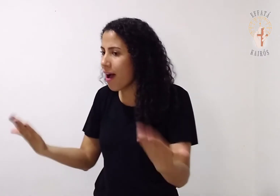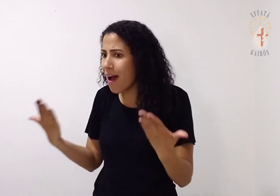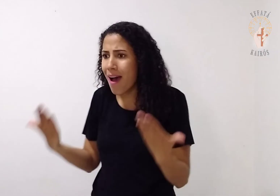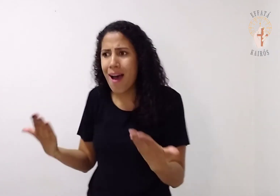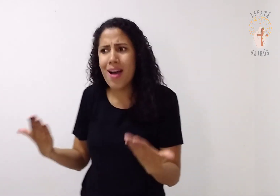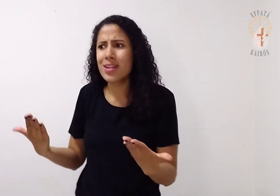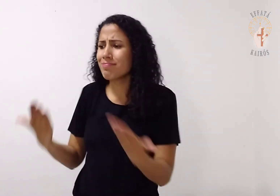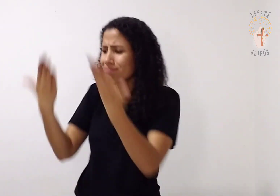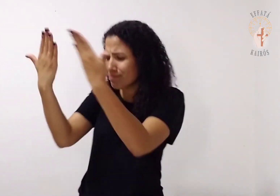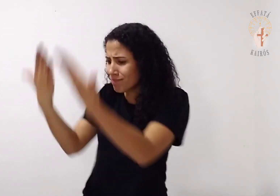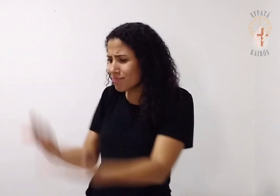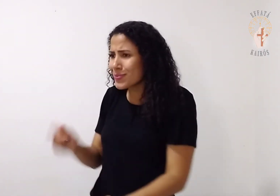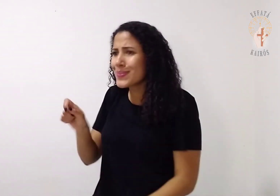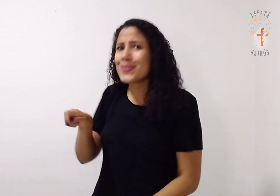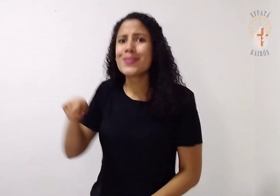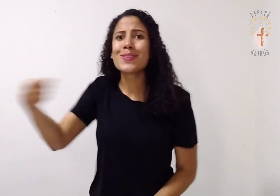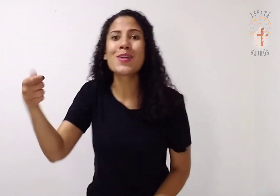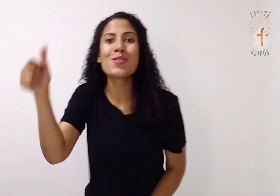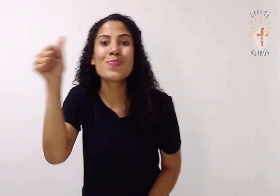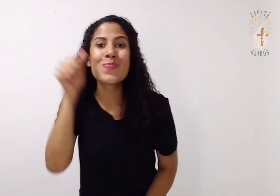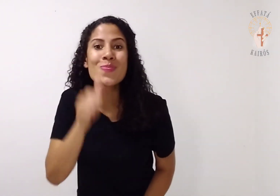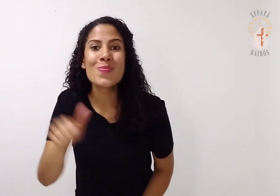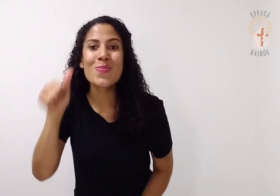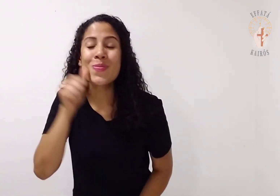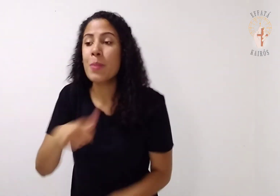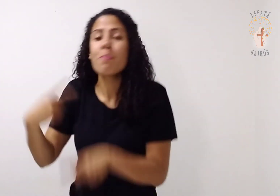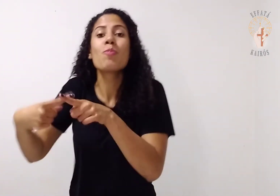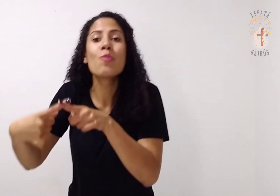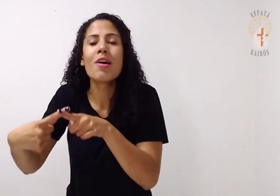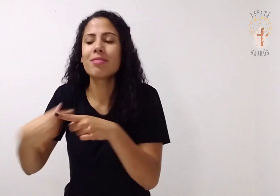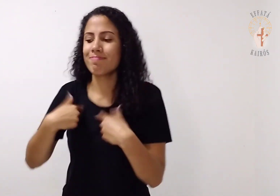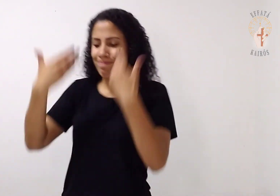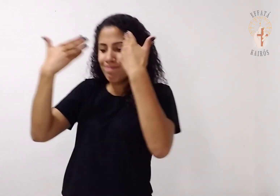Ela será chamada mulher, porque foi tirada do homem.